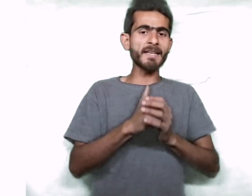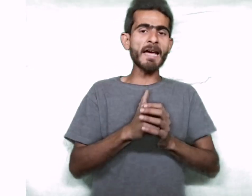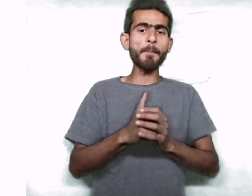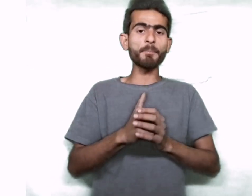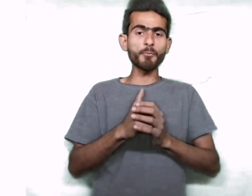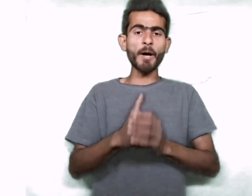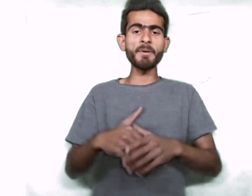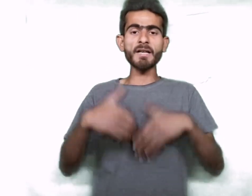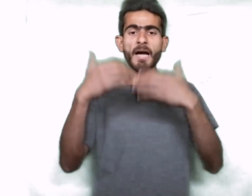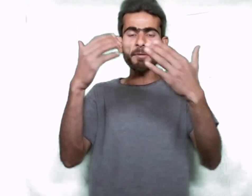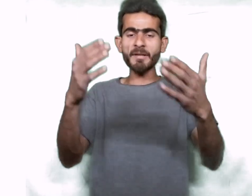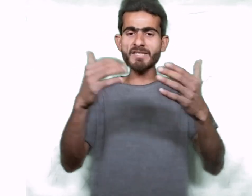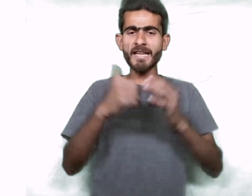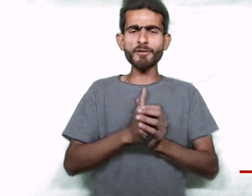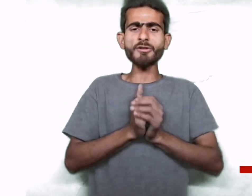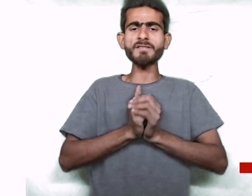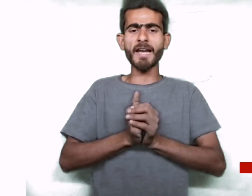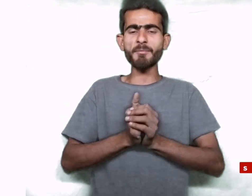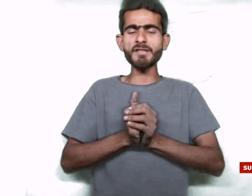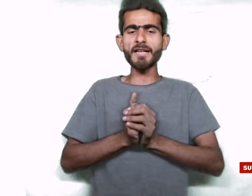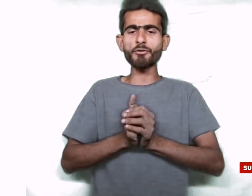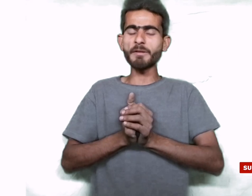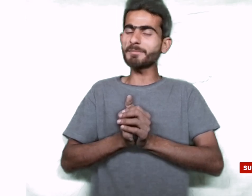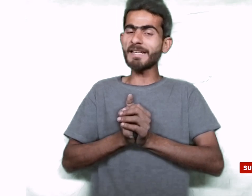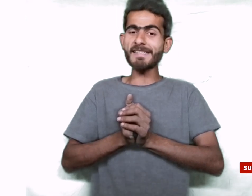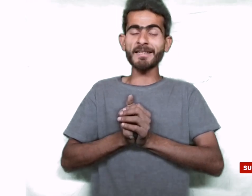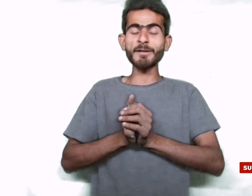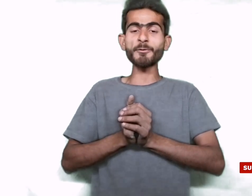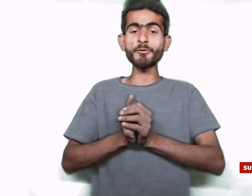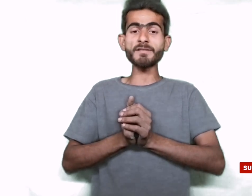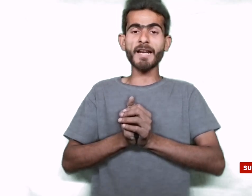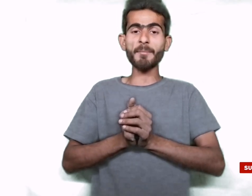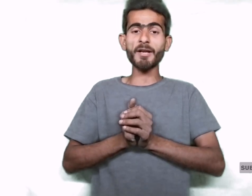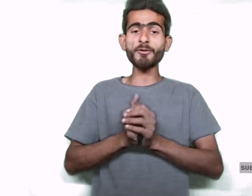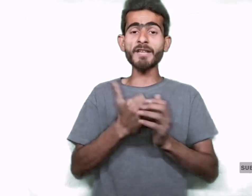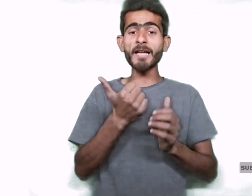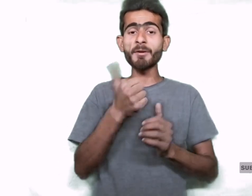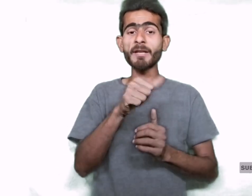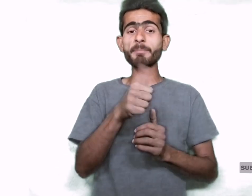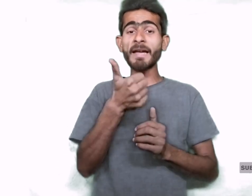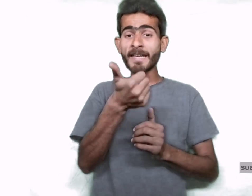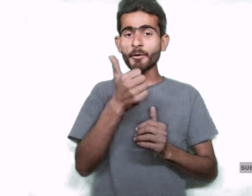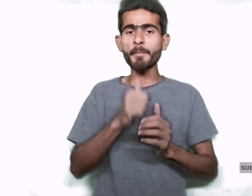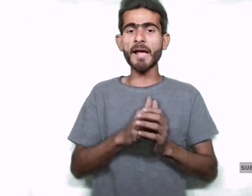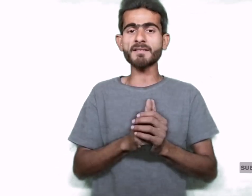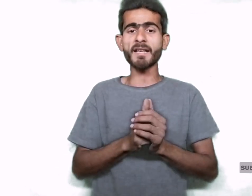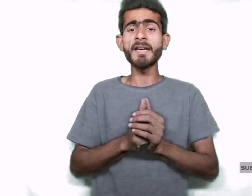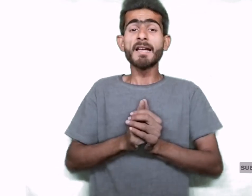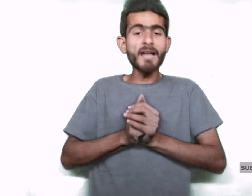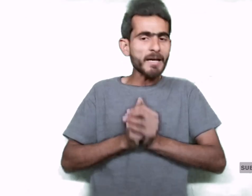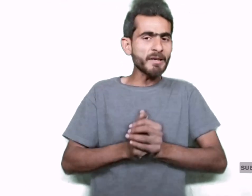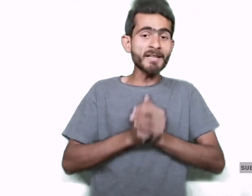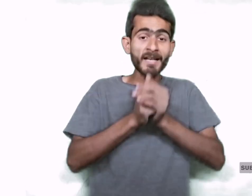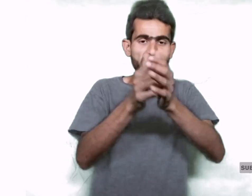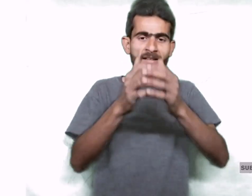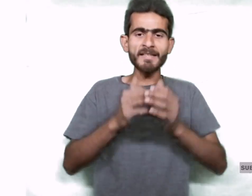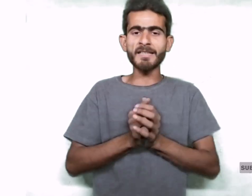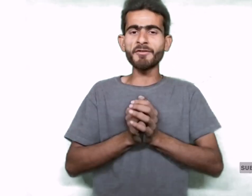اگر نئے ہیں تو ابھی تک آپ نے میرے چینل کو سسکرائب دی کیا تو پلیز میرے چینل کو ضرور سسکرائب کریں اور ساتھ میں بنے بیل آئی کو بھی پرائز کریں تاکہ میری ہر آنے والی لیٹس